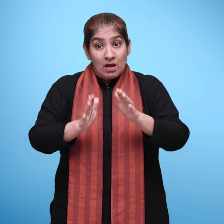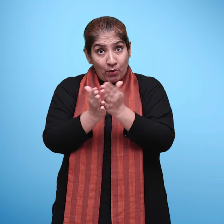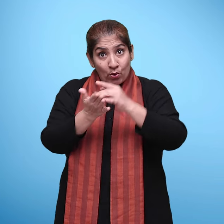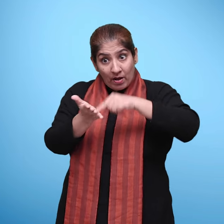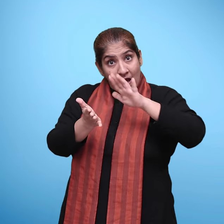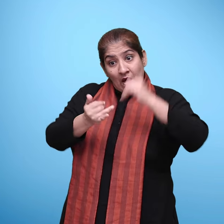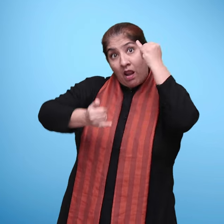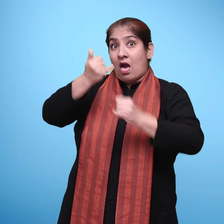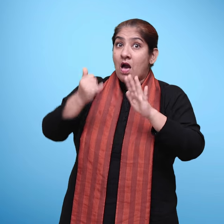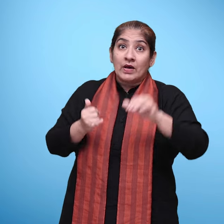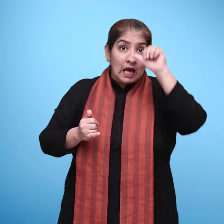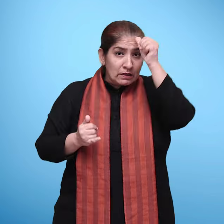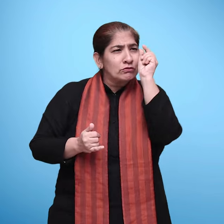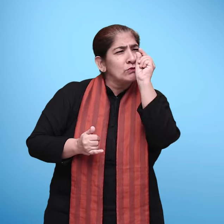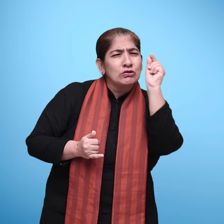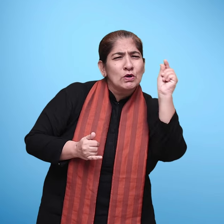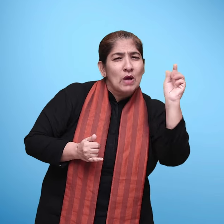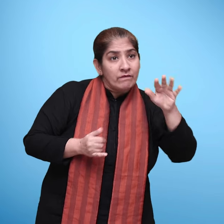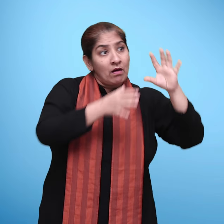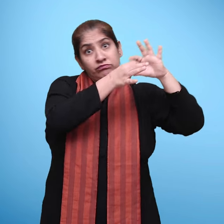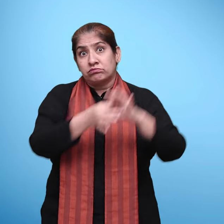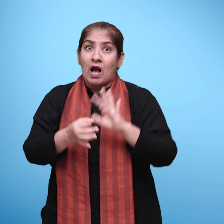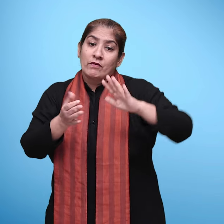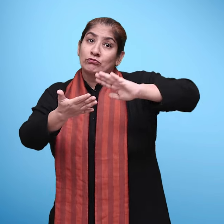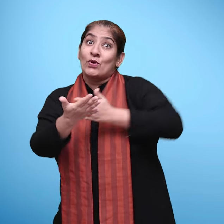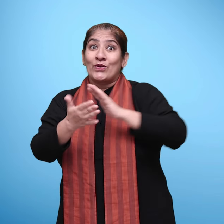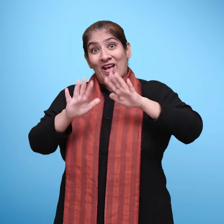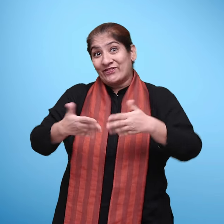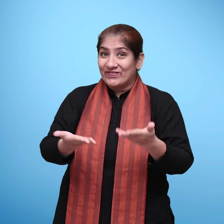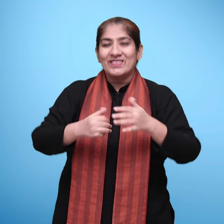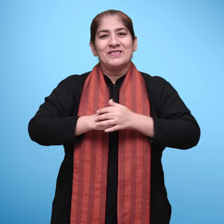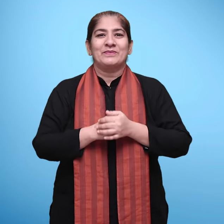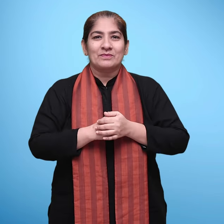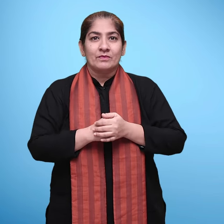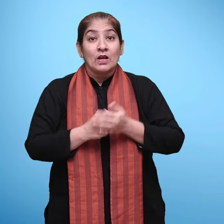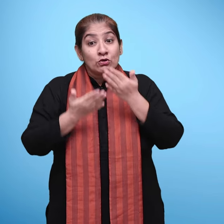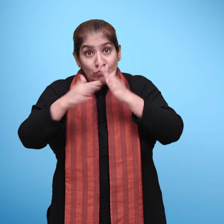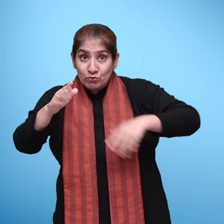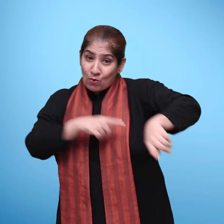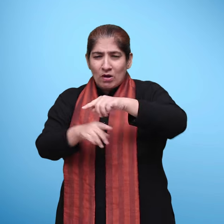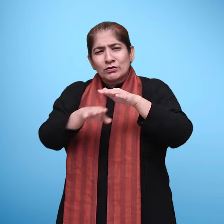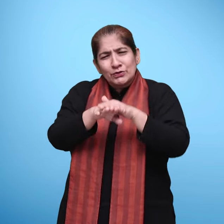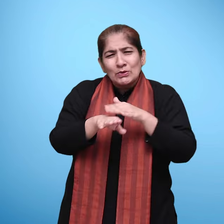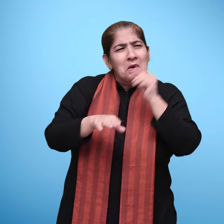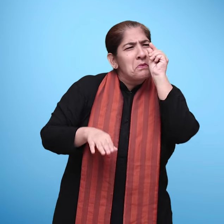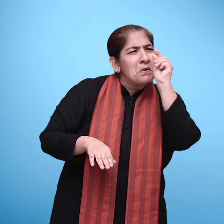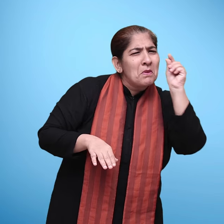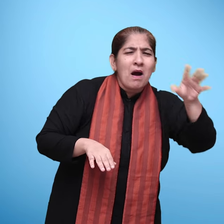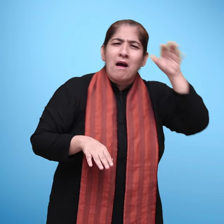पुस्तक के अंतिम प्रिष्ठों पर वर्ण माला का गीत दिया गया है जैसे जैसे बच्चे कुछ वर्ण सीख लें,